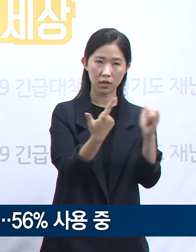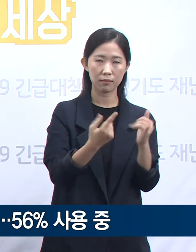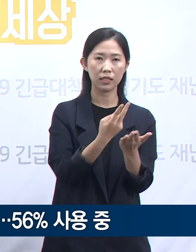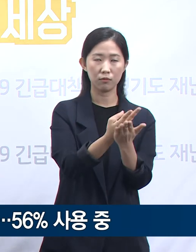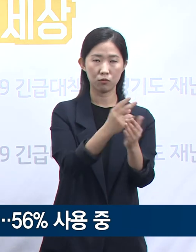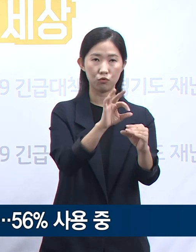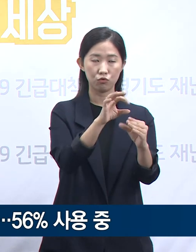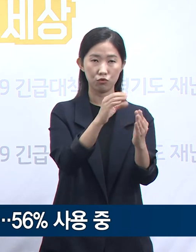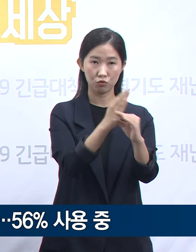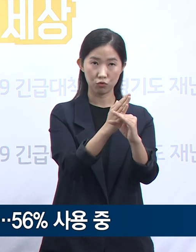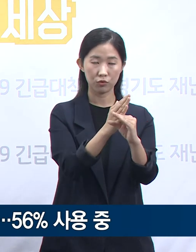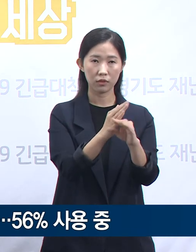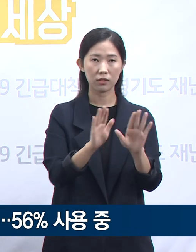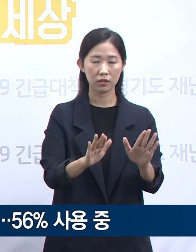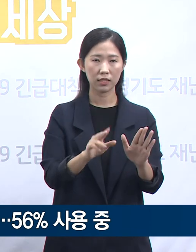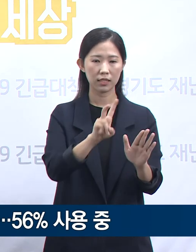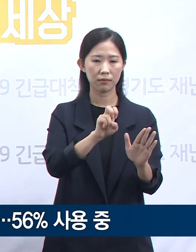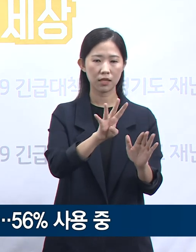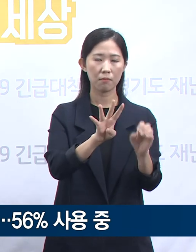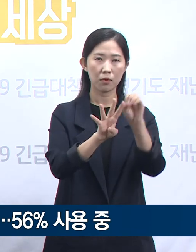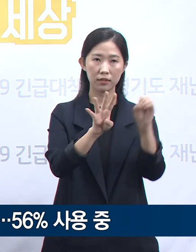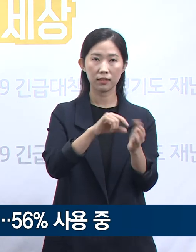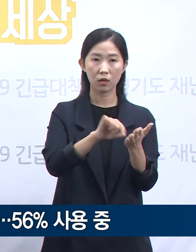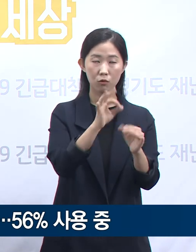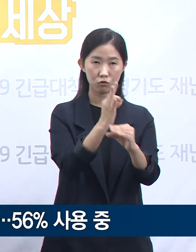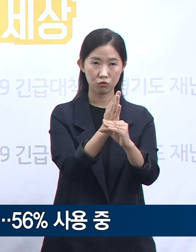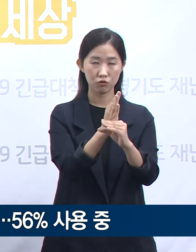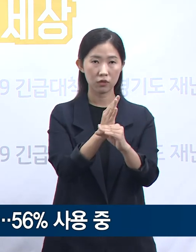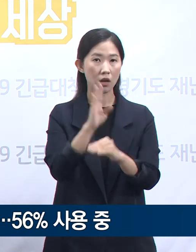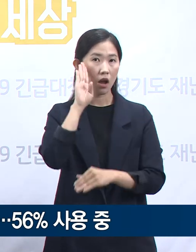잔호 수용 간혹 인원은 736명입니다.